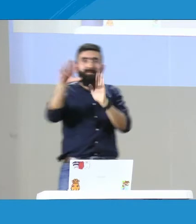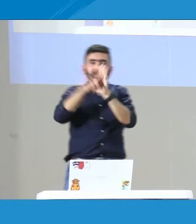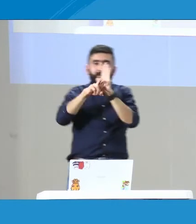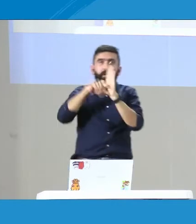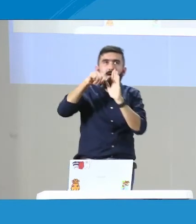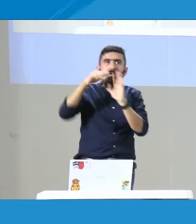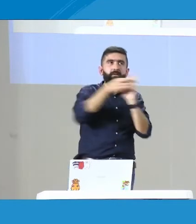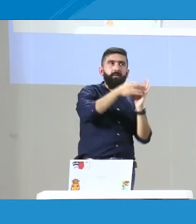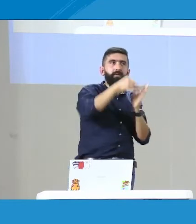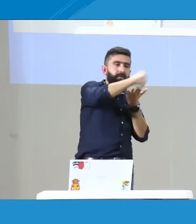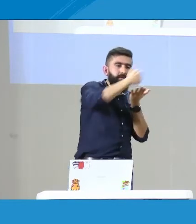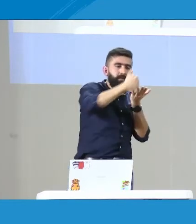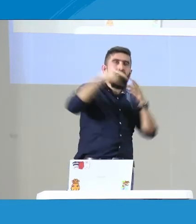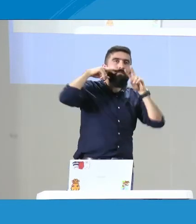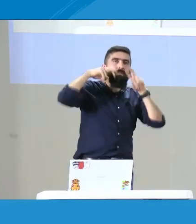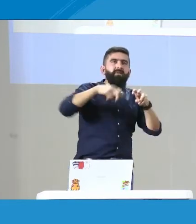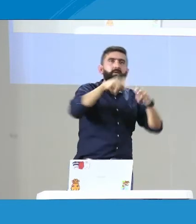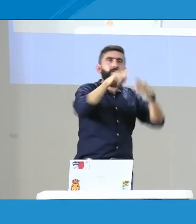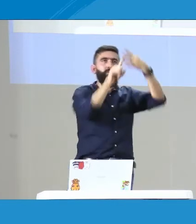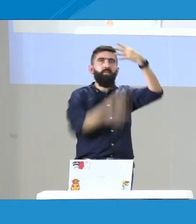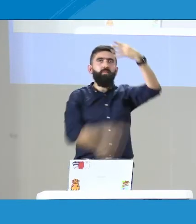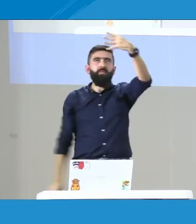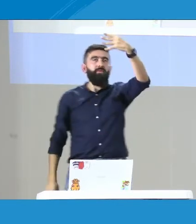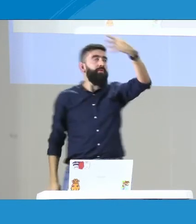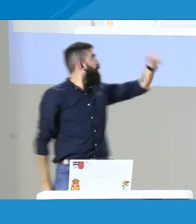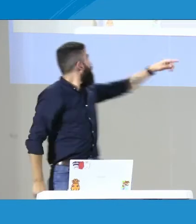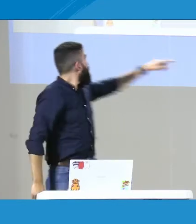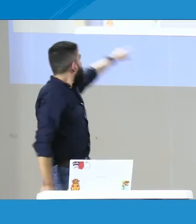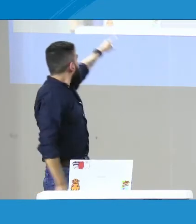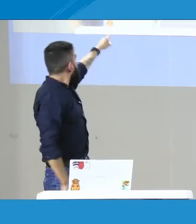Entonces, en el marco teórico tenemos estas cuatro líneas de investigación.